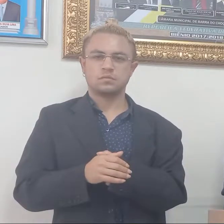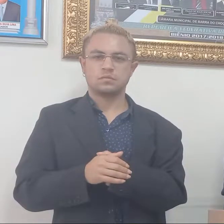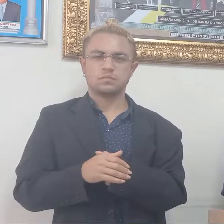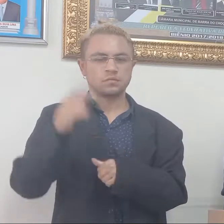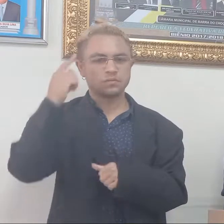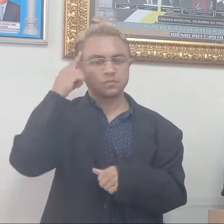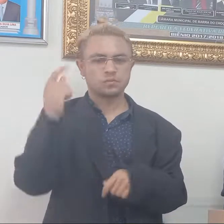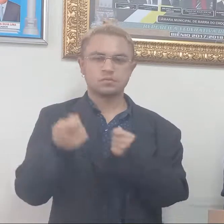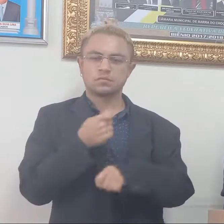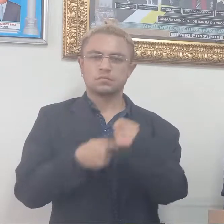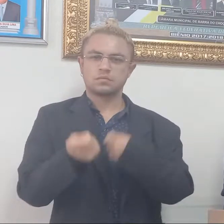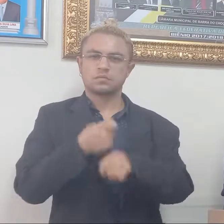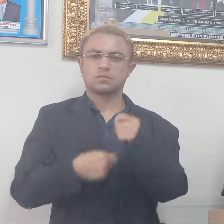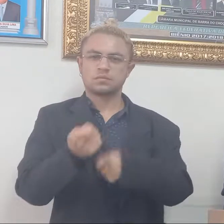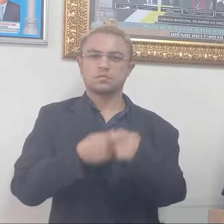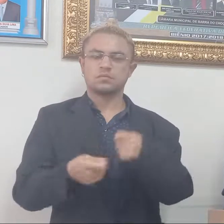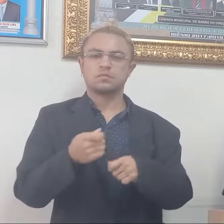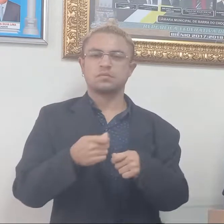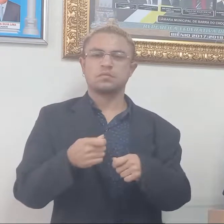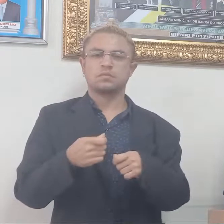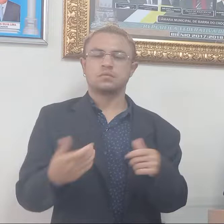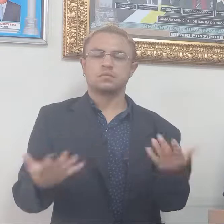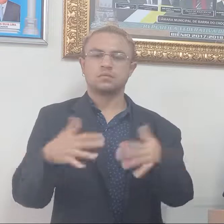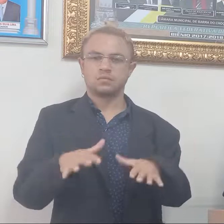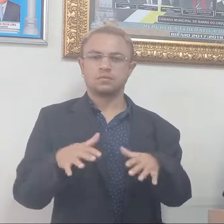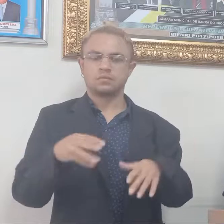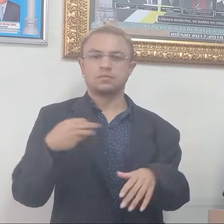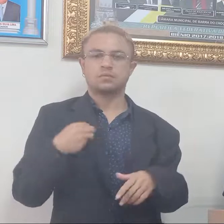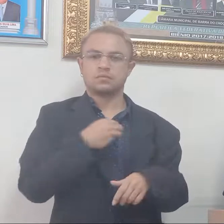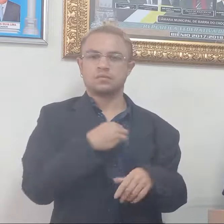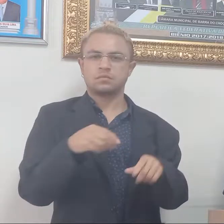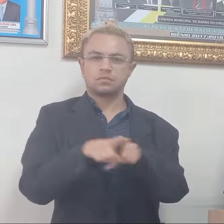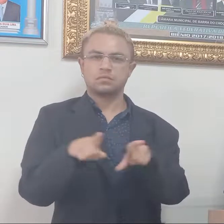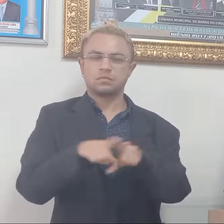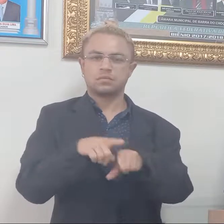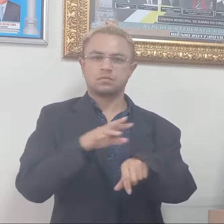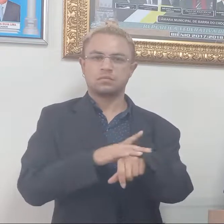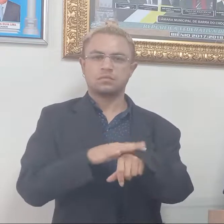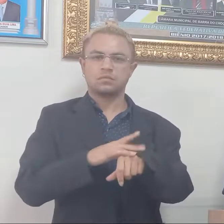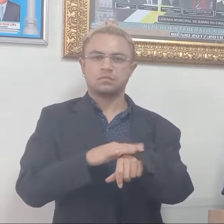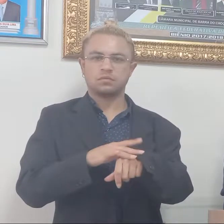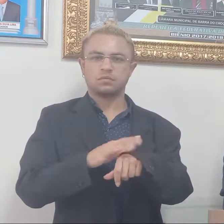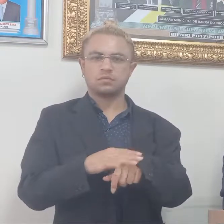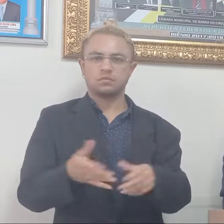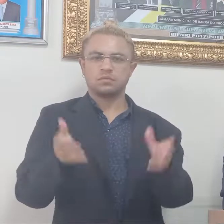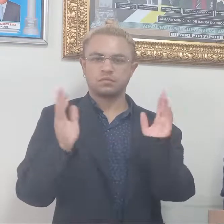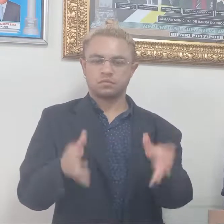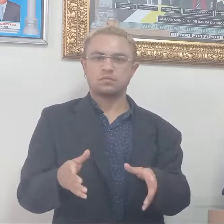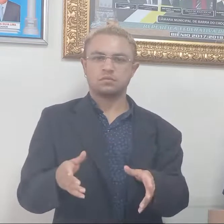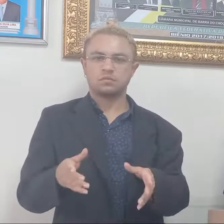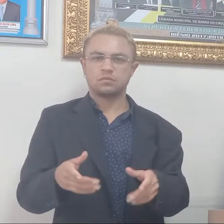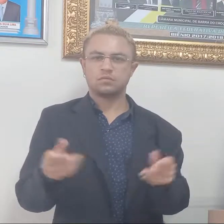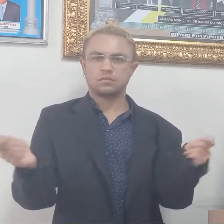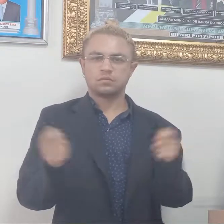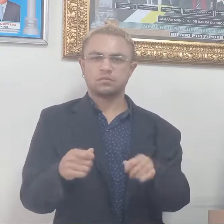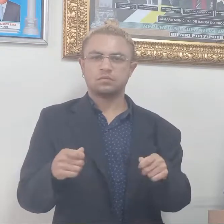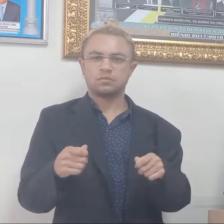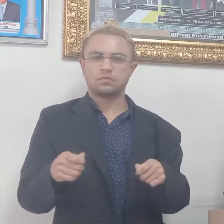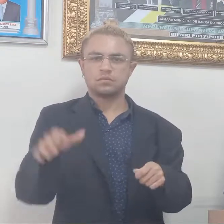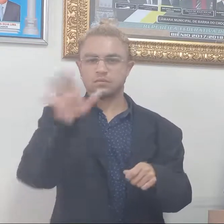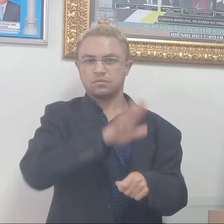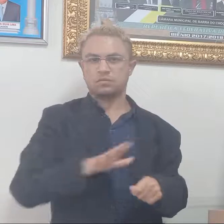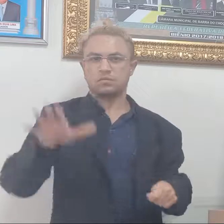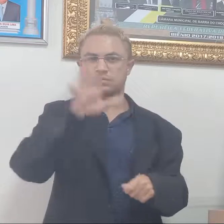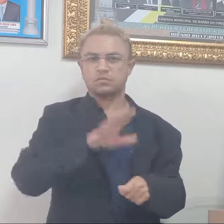destinados ao pagamento e vencimento dos agentes comunitários de saúde, dos agentes de combate a endemias, serão designados, no somente geral da União, com dotação